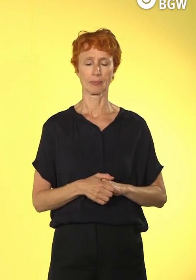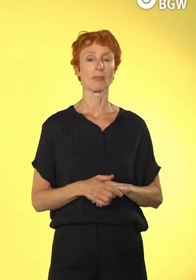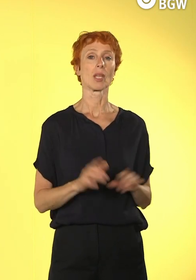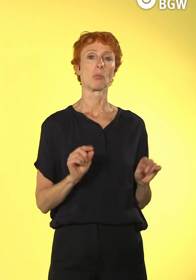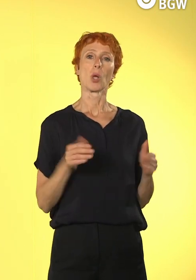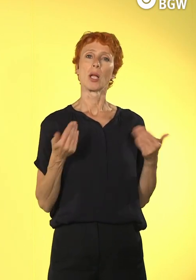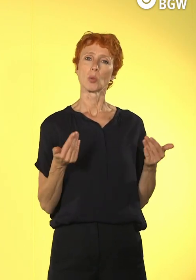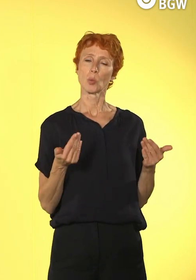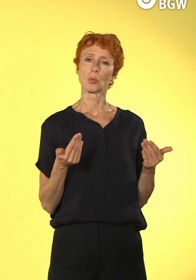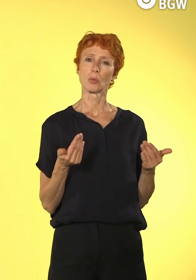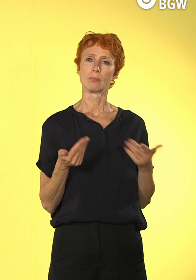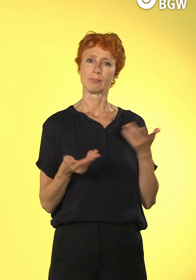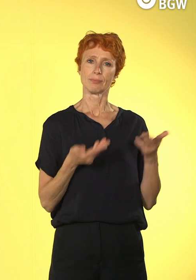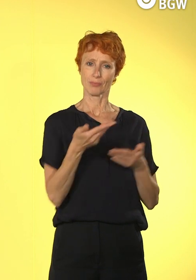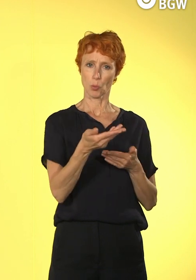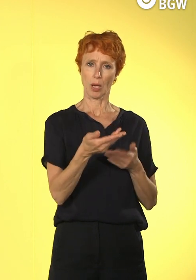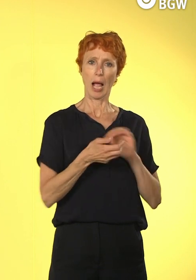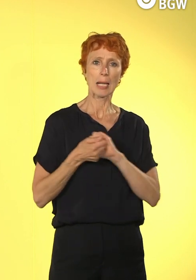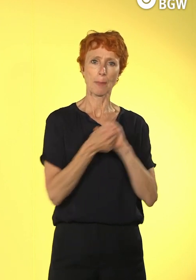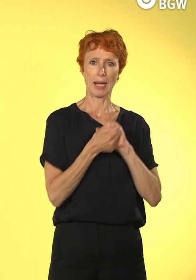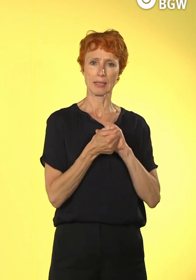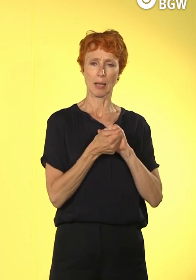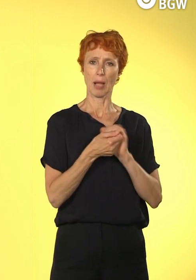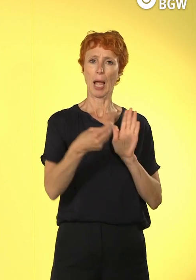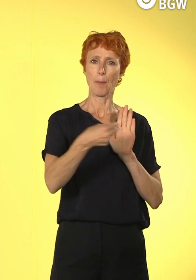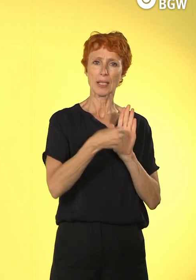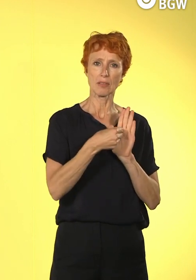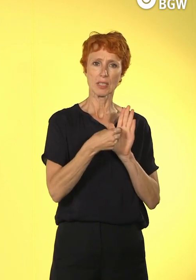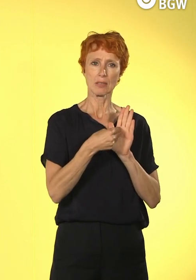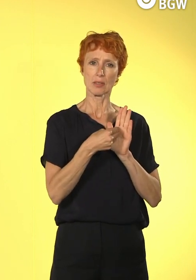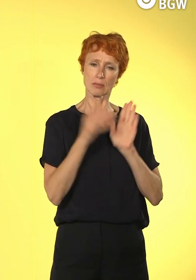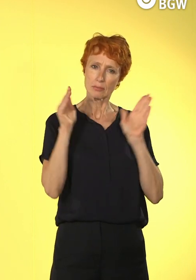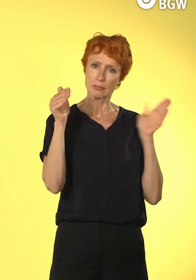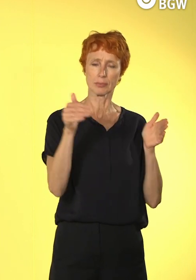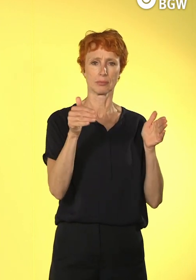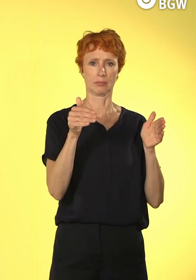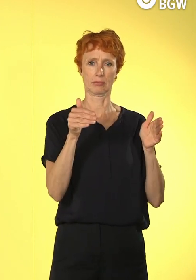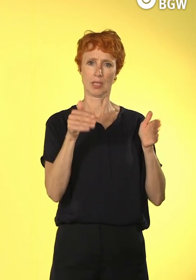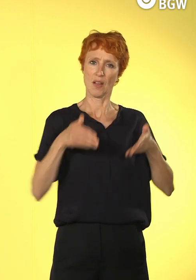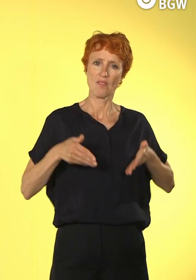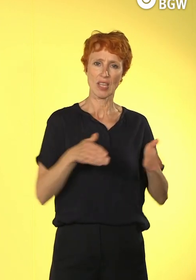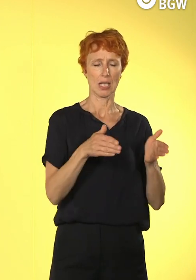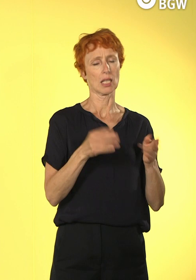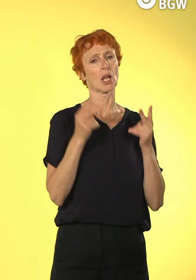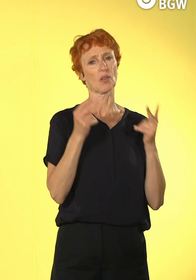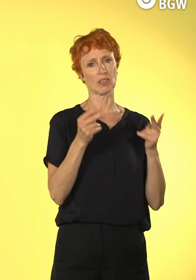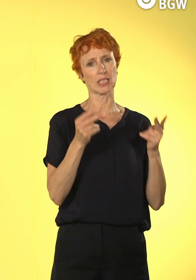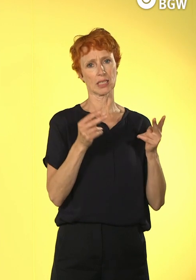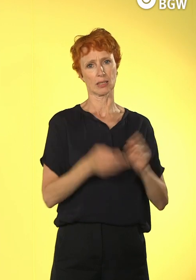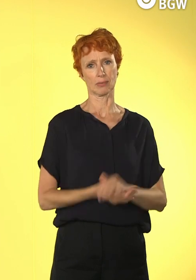partizipative Ansatz, der auch, dass der eben auch in der Digitalisierung ein ganz, ganz wichtiger Ansatzpunkt ist.